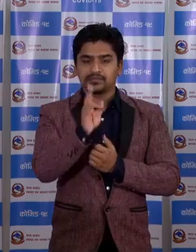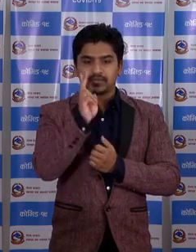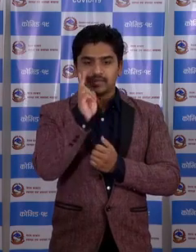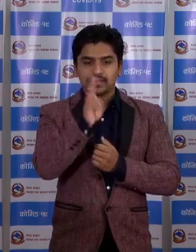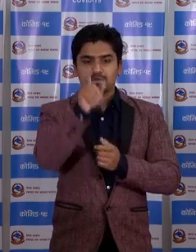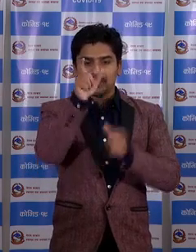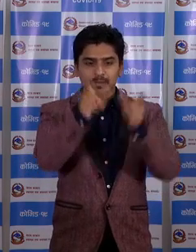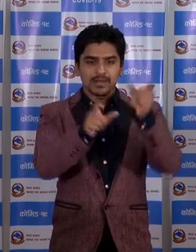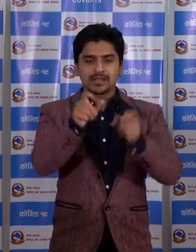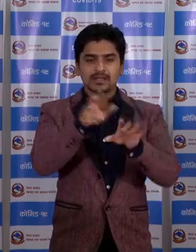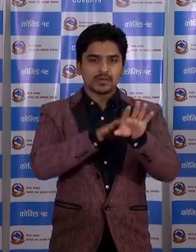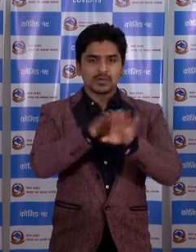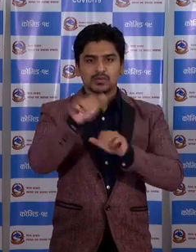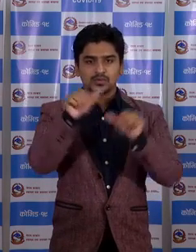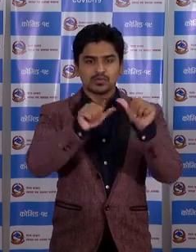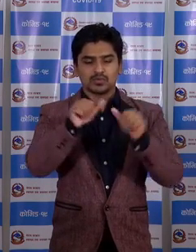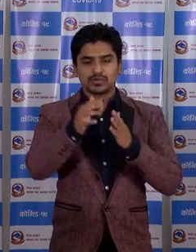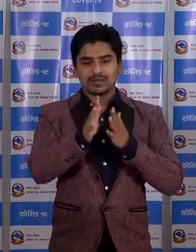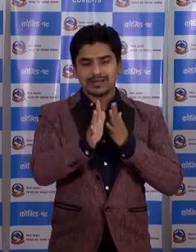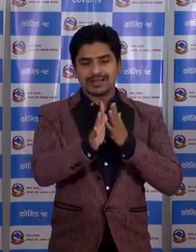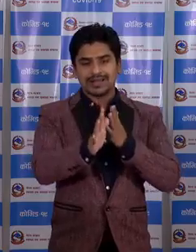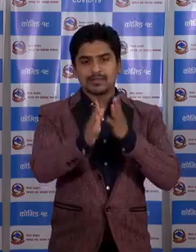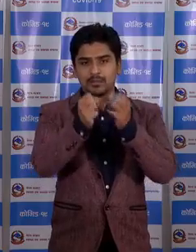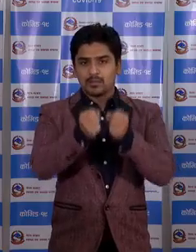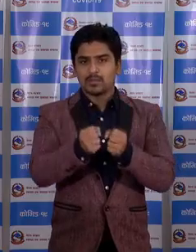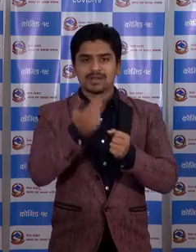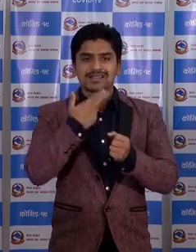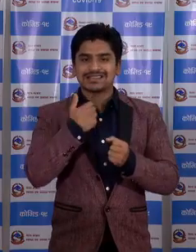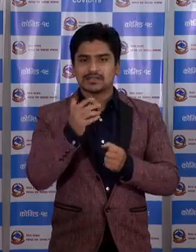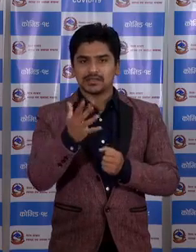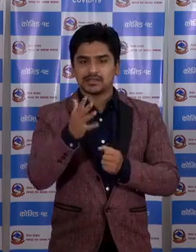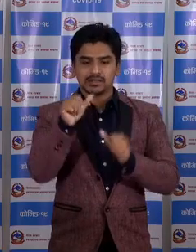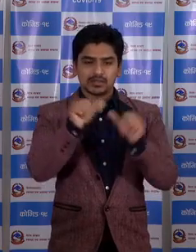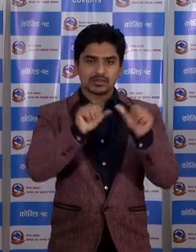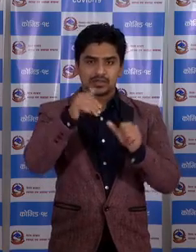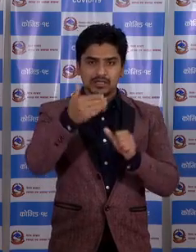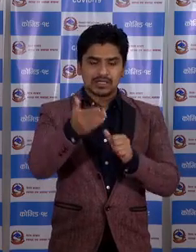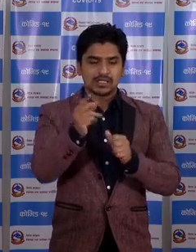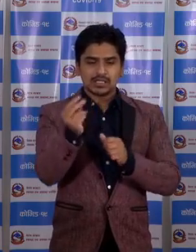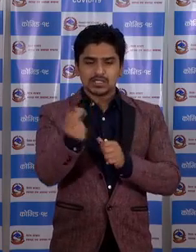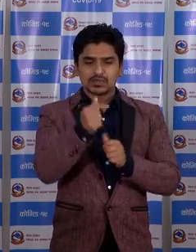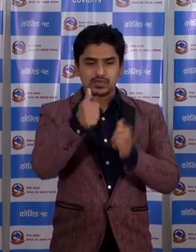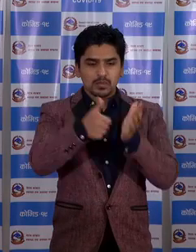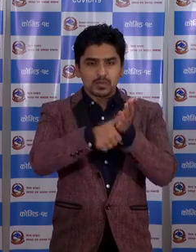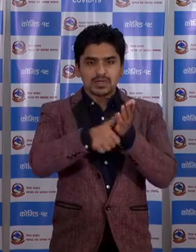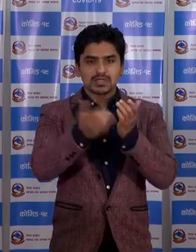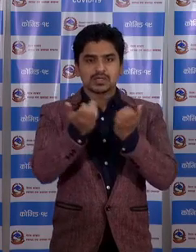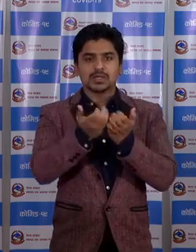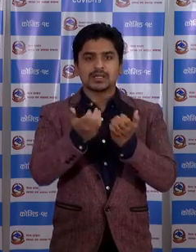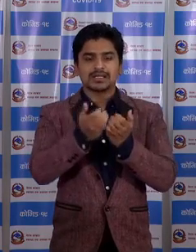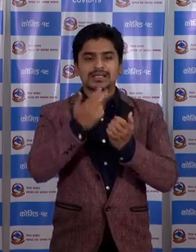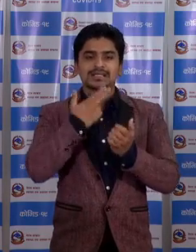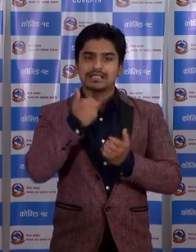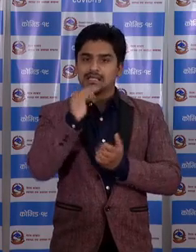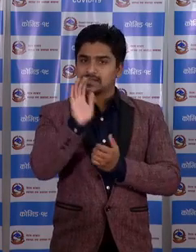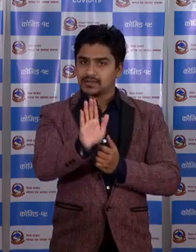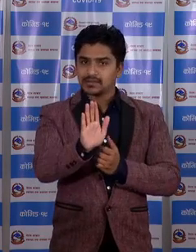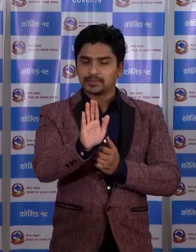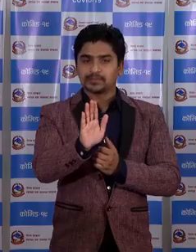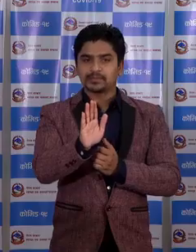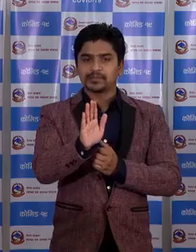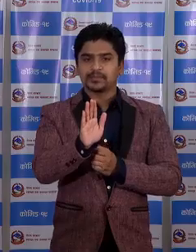आमरा बैक्टी अरू जो लाईन मा बसन चाहन अरू जोसलाई छीटो यो परिप्षे मा ने चाहाना छ